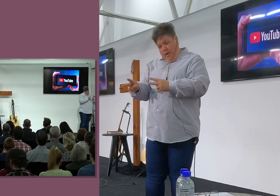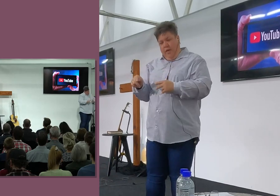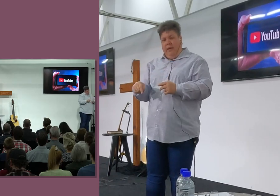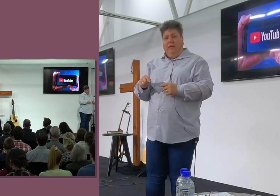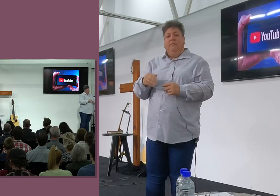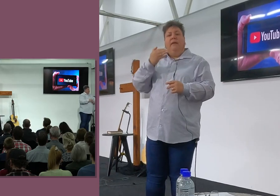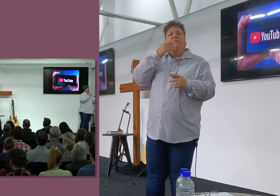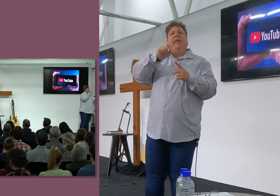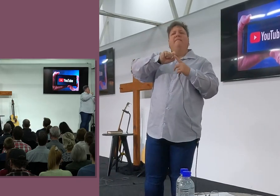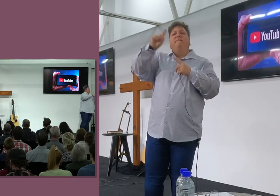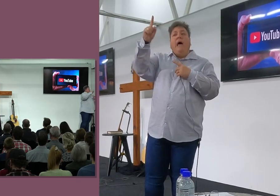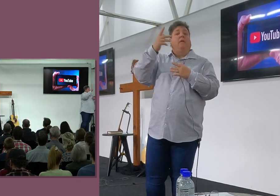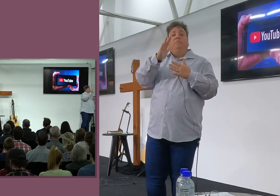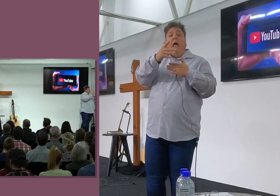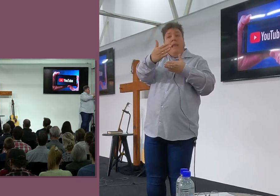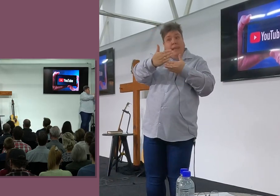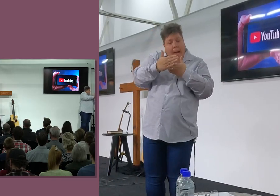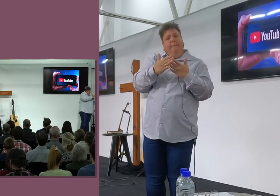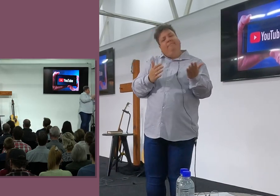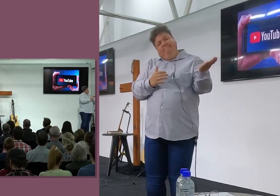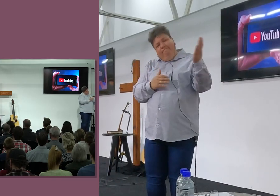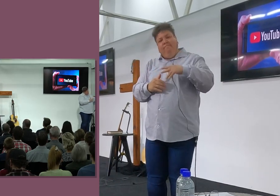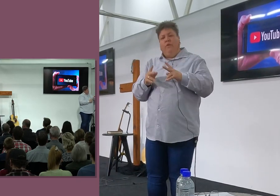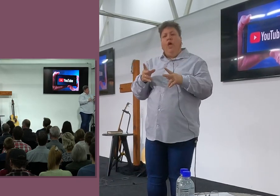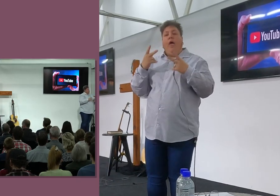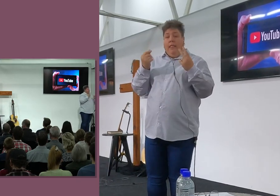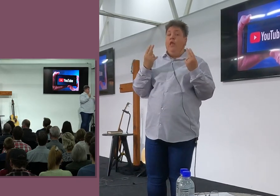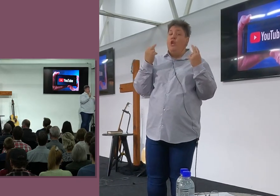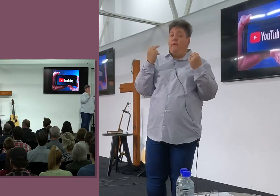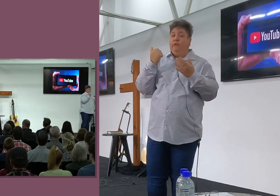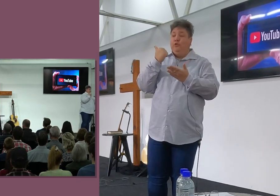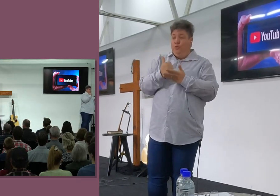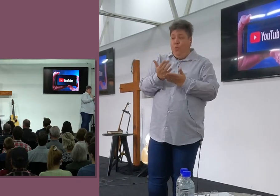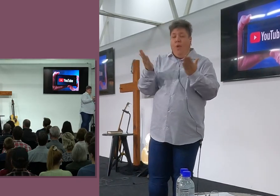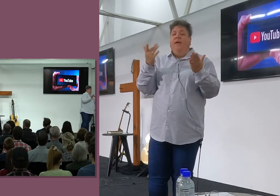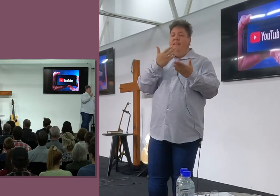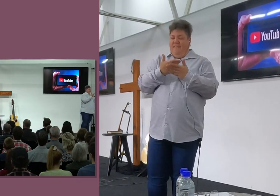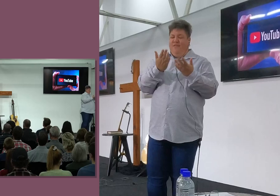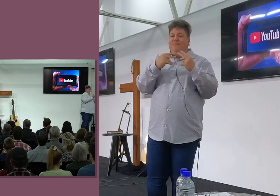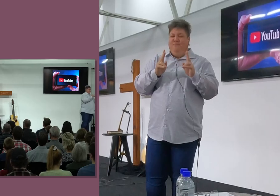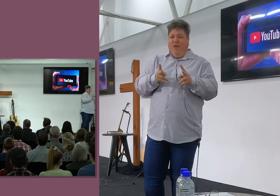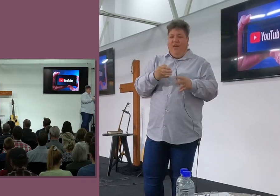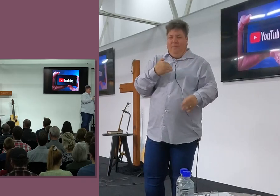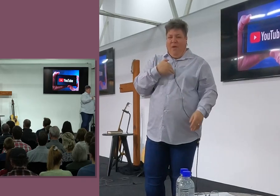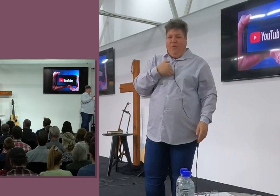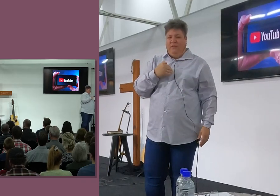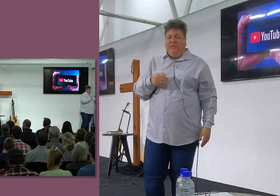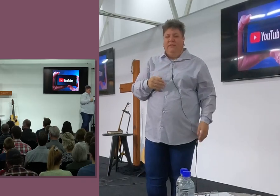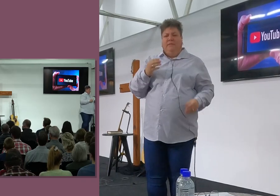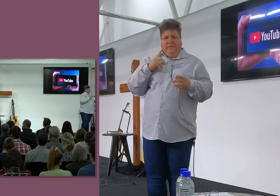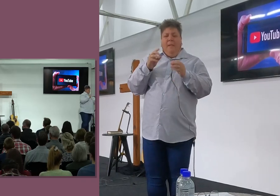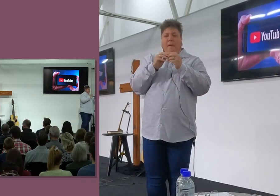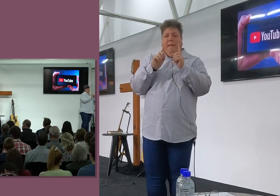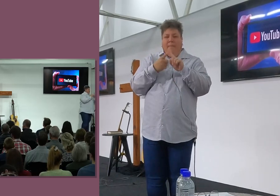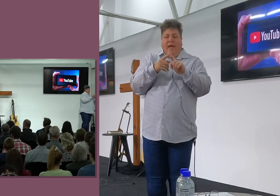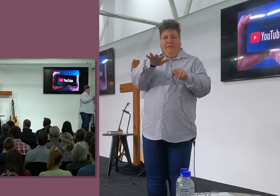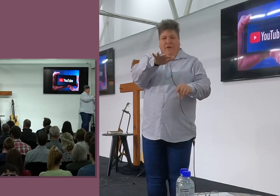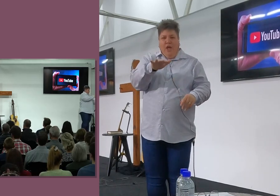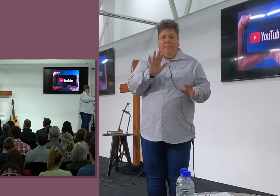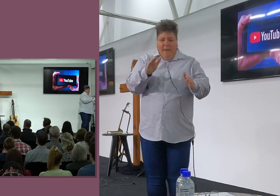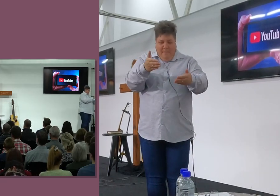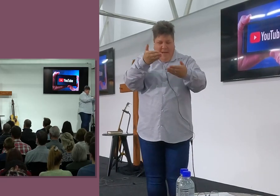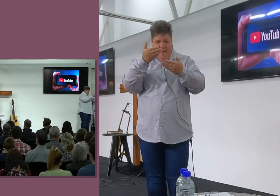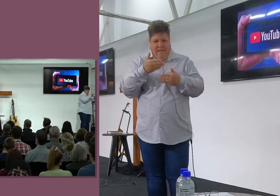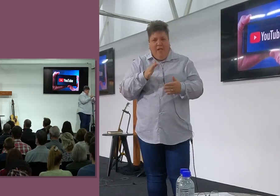julle is nabij nie, Maar kom keir vir ons, Dat ons het nieuwe stoelen gekoop, Julle is welkom om te kom keir, En, Ons sal vir julle plek maak, So, Baie